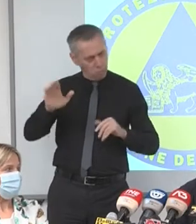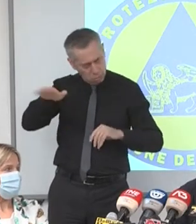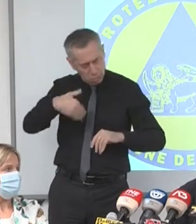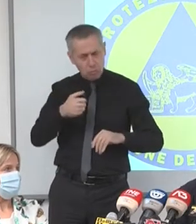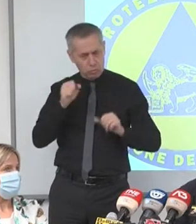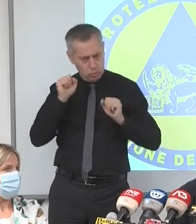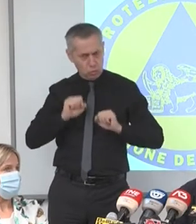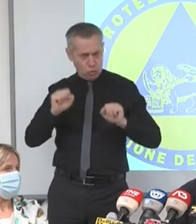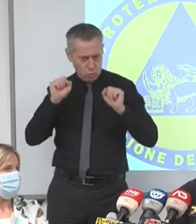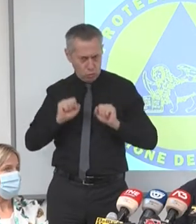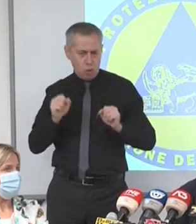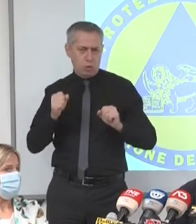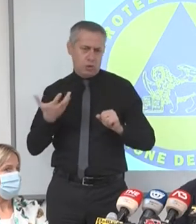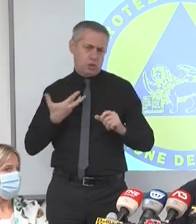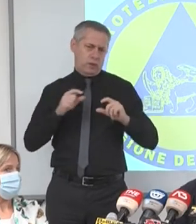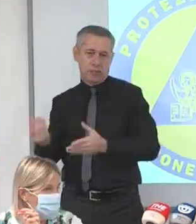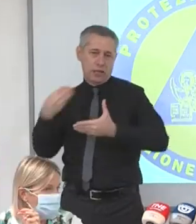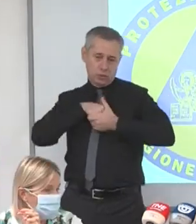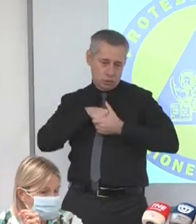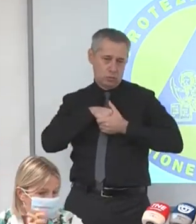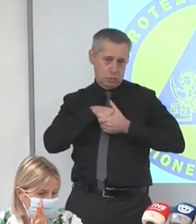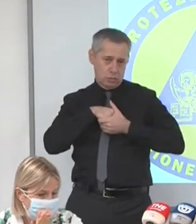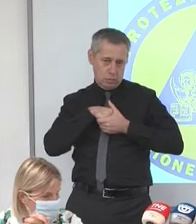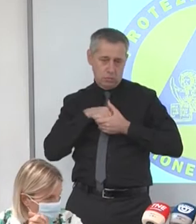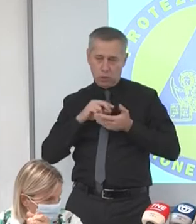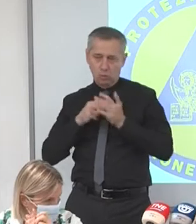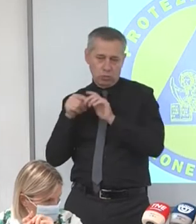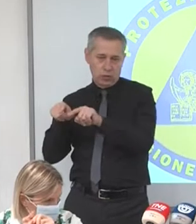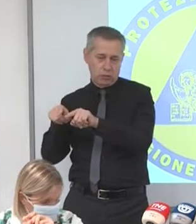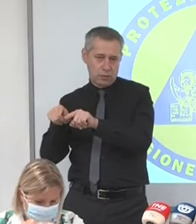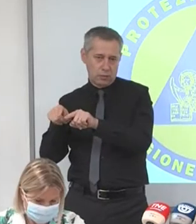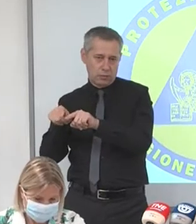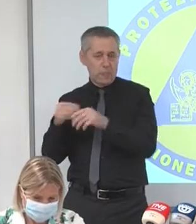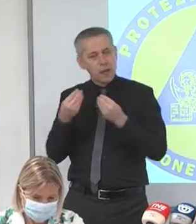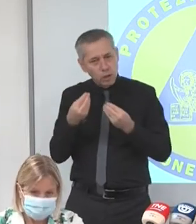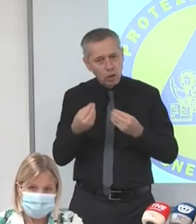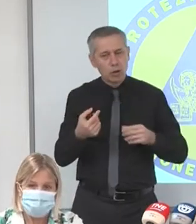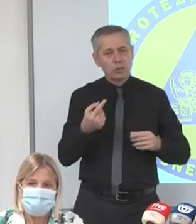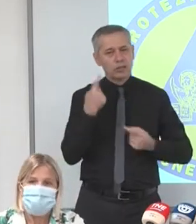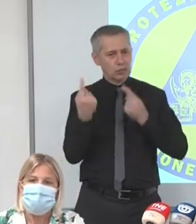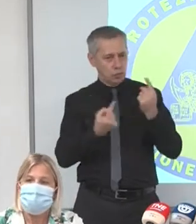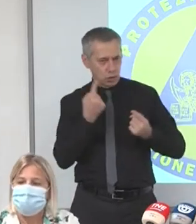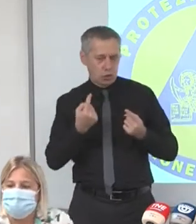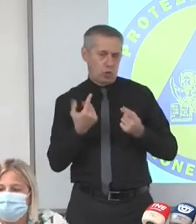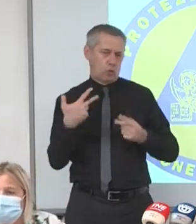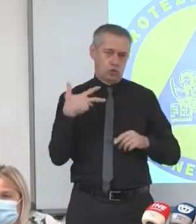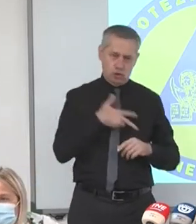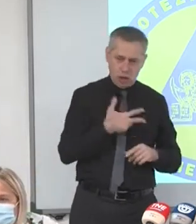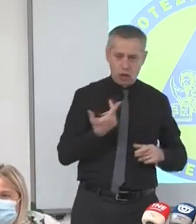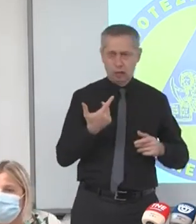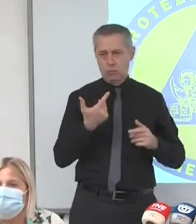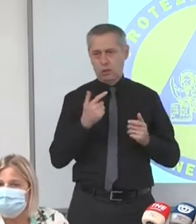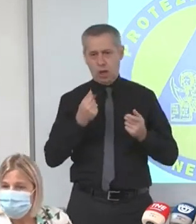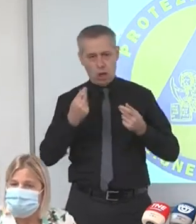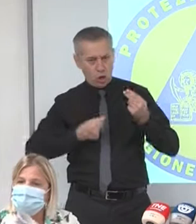noi vaccini ne abbiamo a disposizione. La dottoressa Russo, a capo dell'ufficio di prevenzione, infine ha sottolineato come su 6